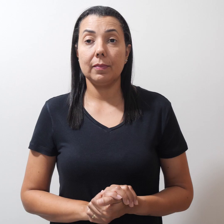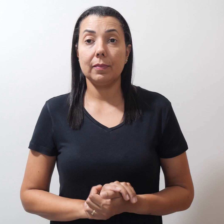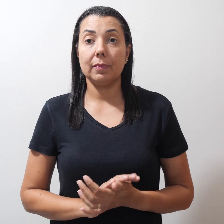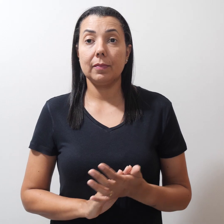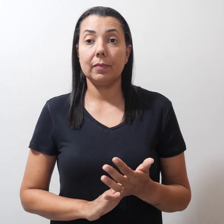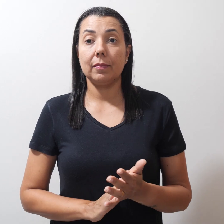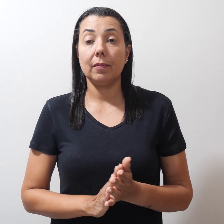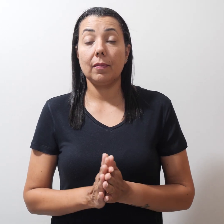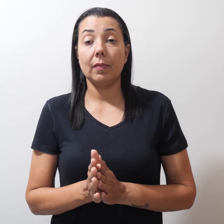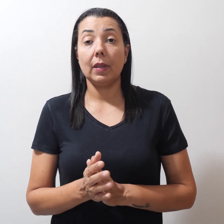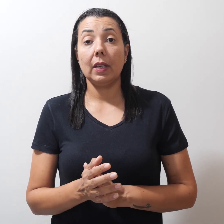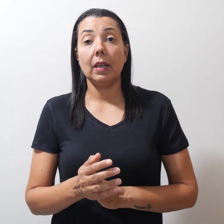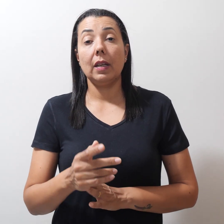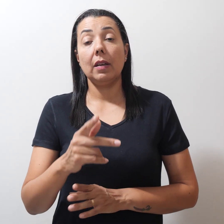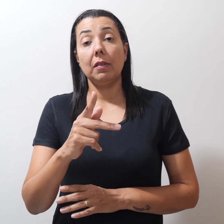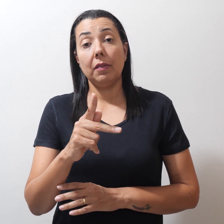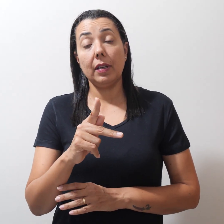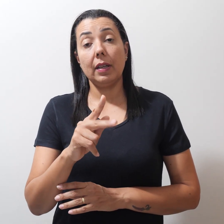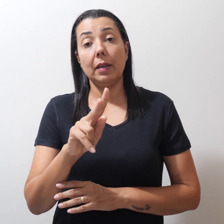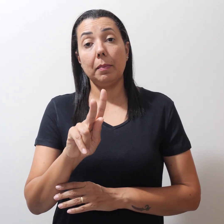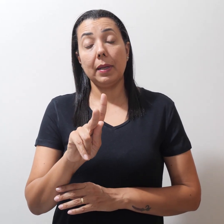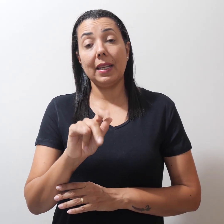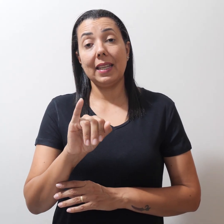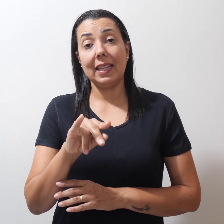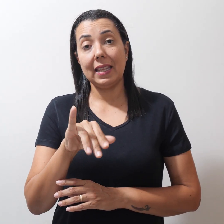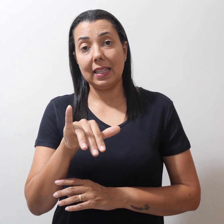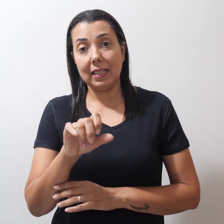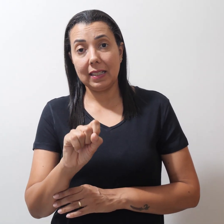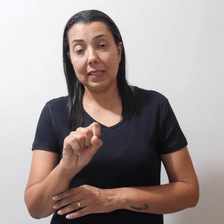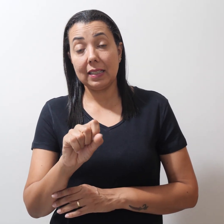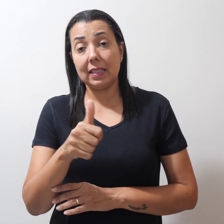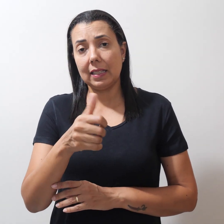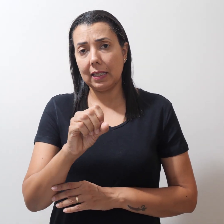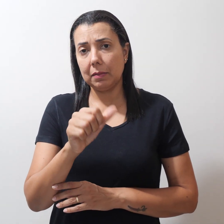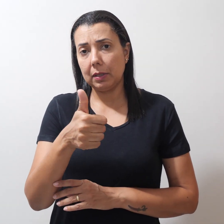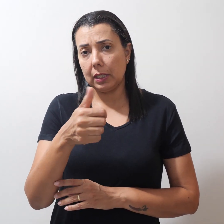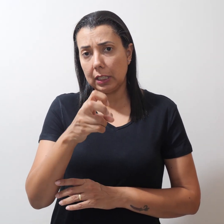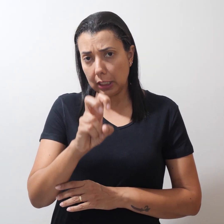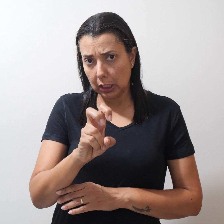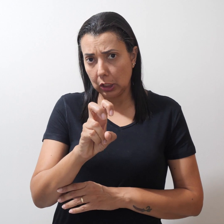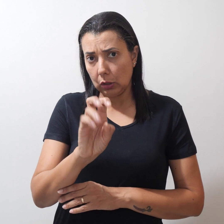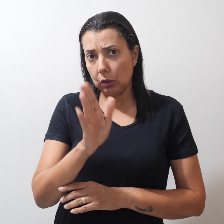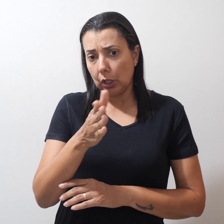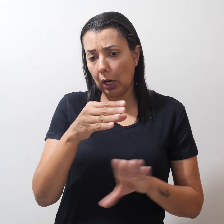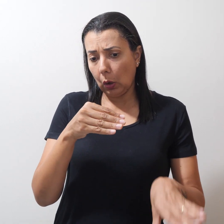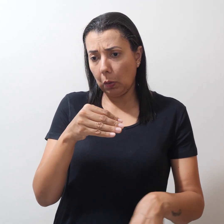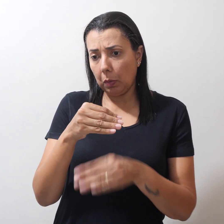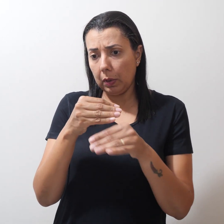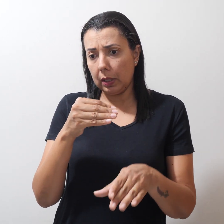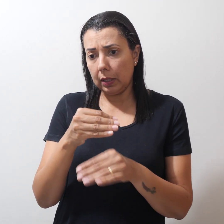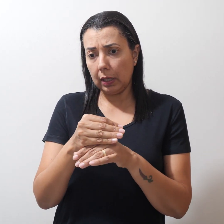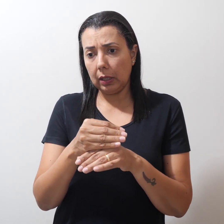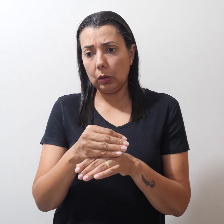VP NIS, de décimos e quintos, devem ser reajustadas na folha de agosto.